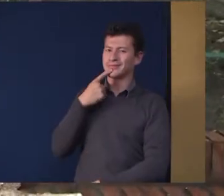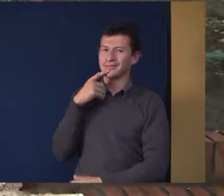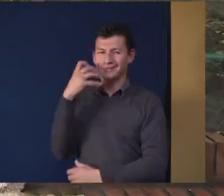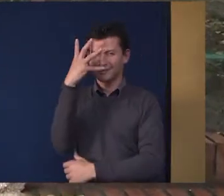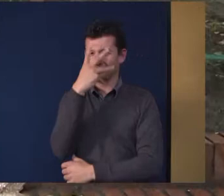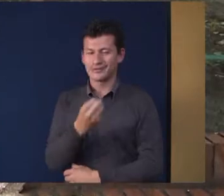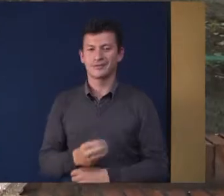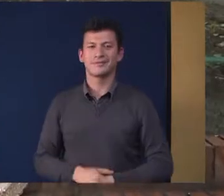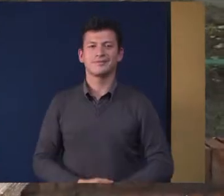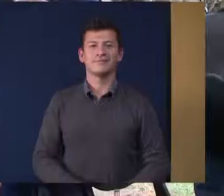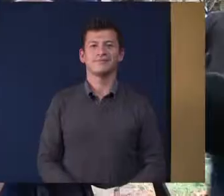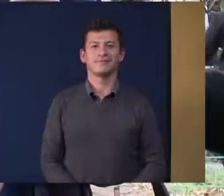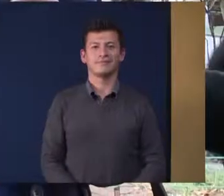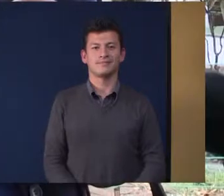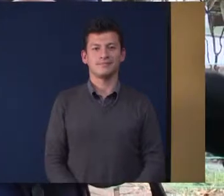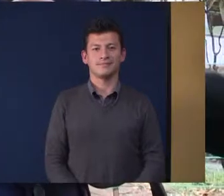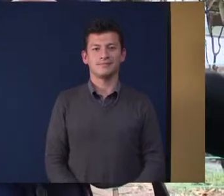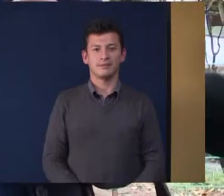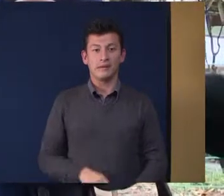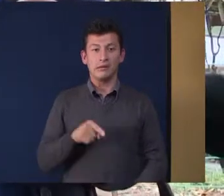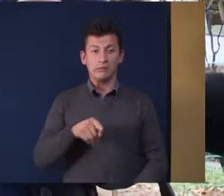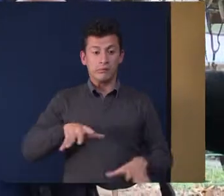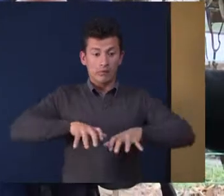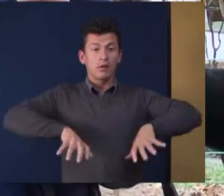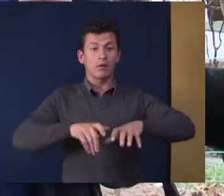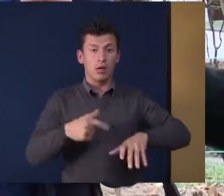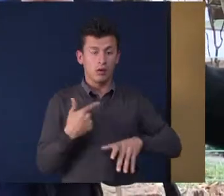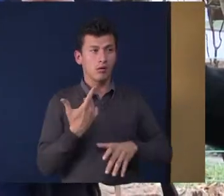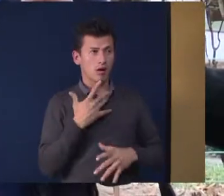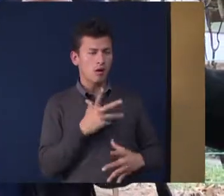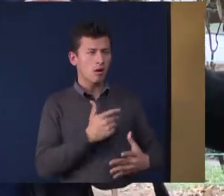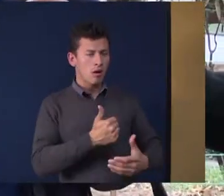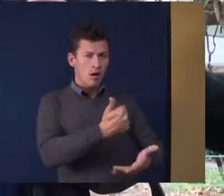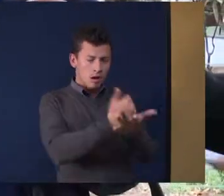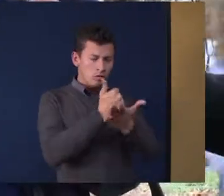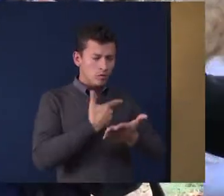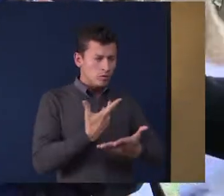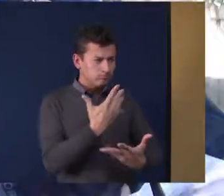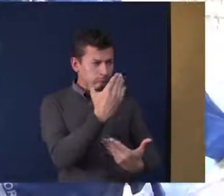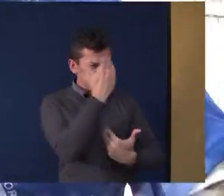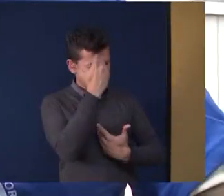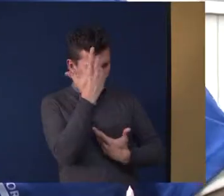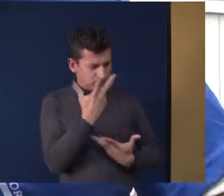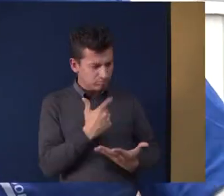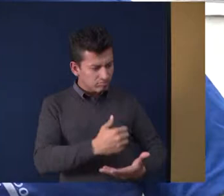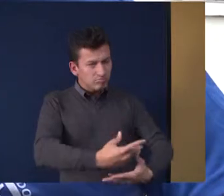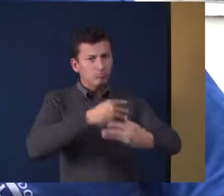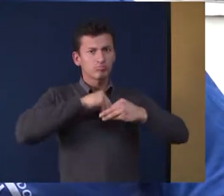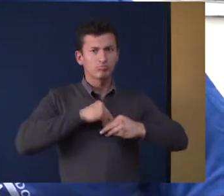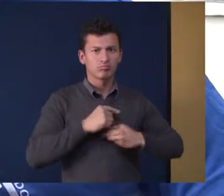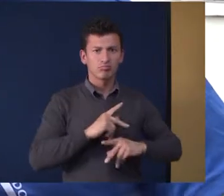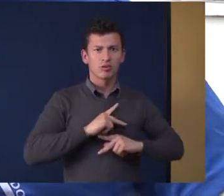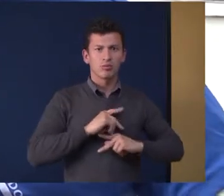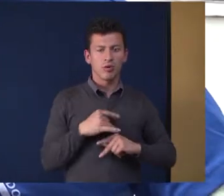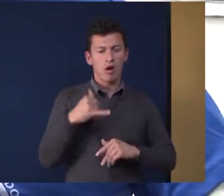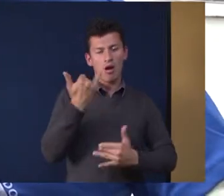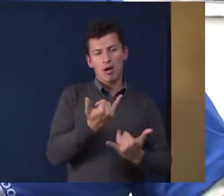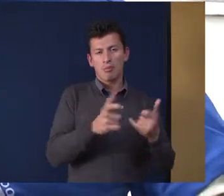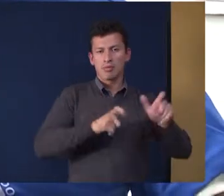Una actividad que genera sentido y pertenencia para todos los que estamos en la universidad Este compromiso es una